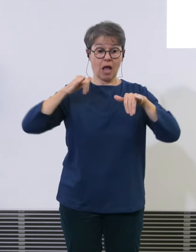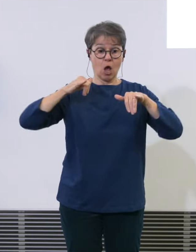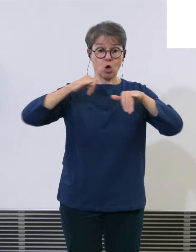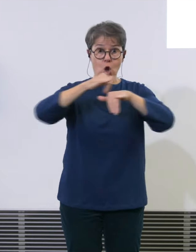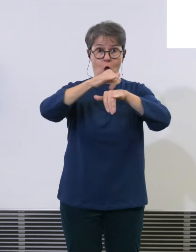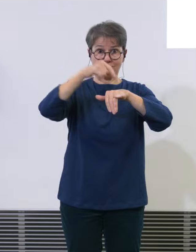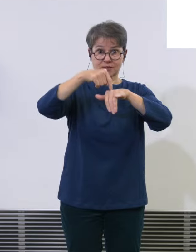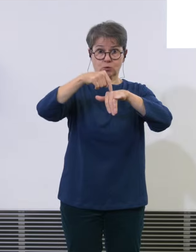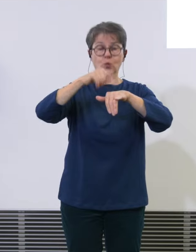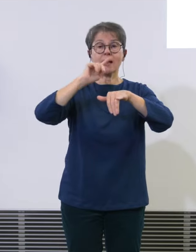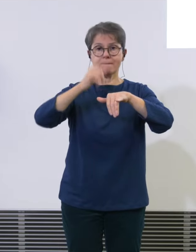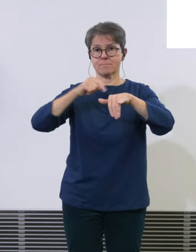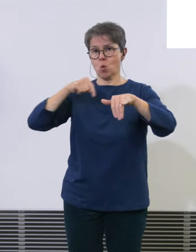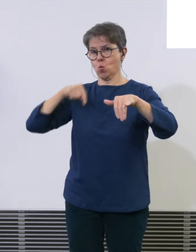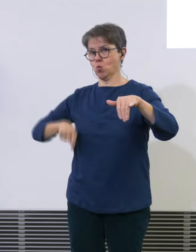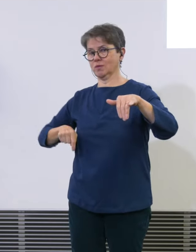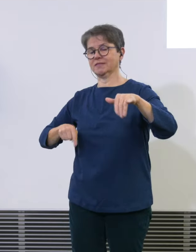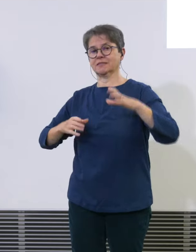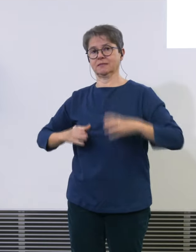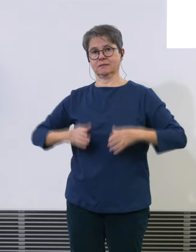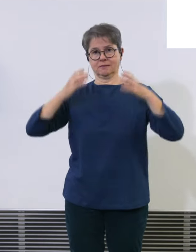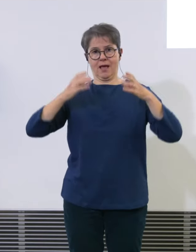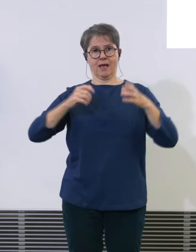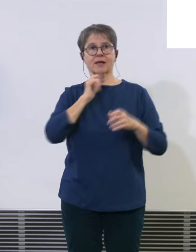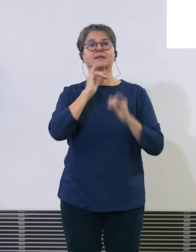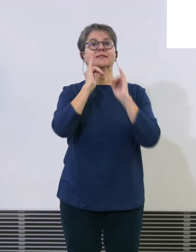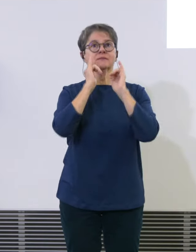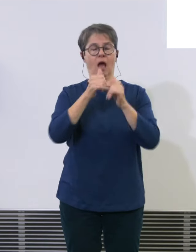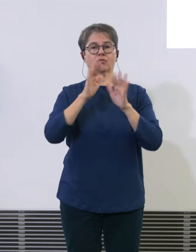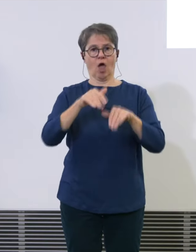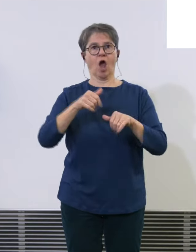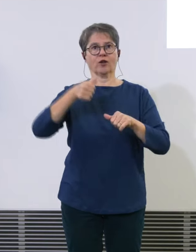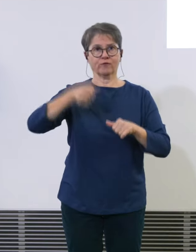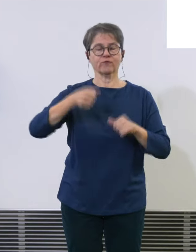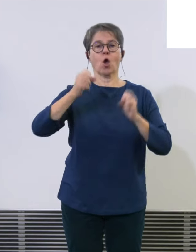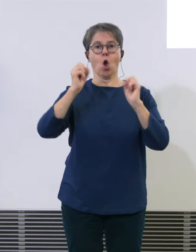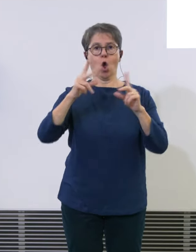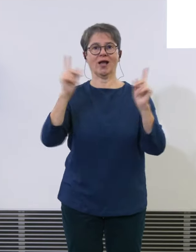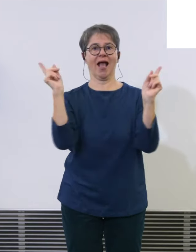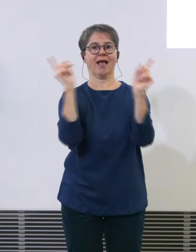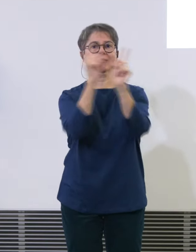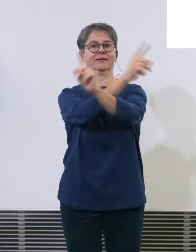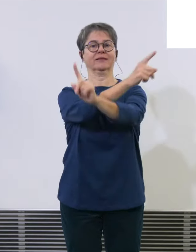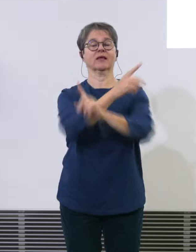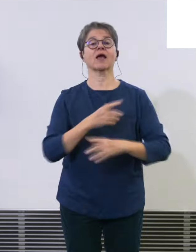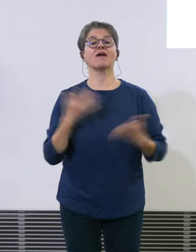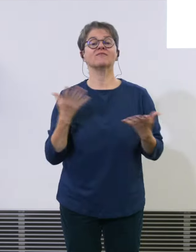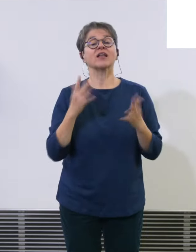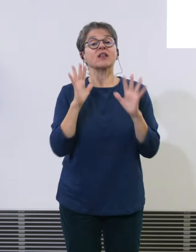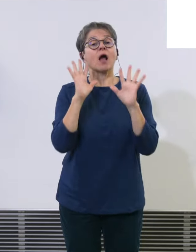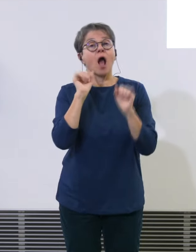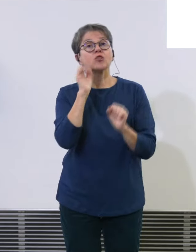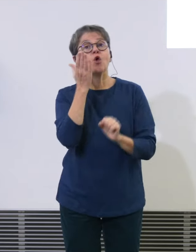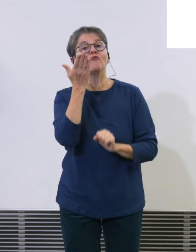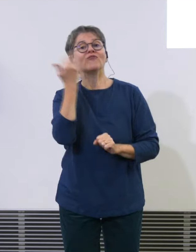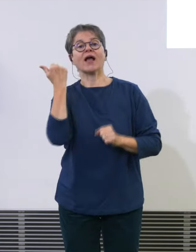eine erherte Komplexität. Und wenn man so viel wie möglich von diesen Kreuzungen weg kann, dann erhält man eben die